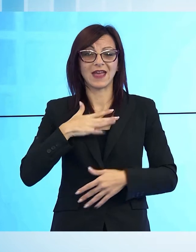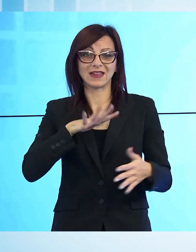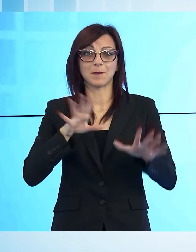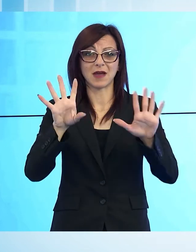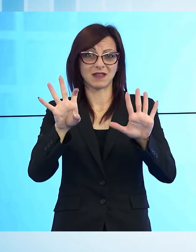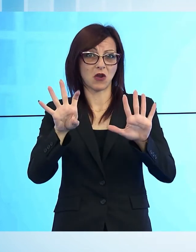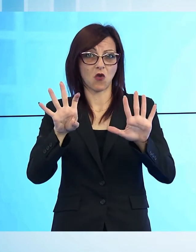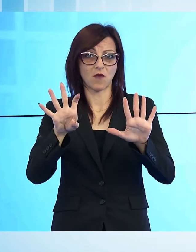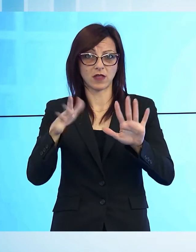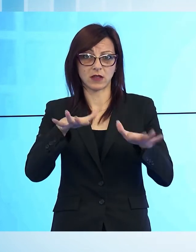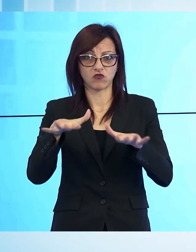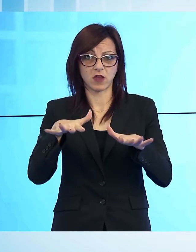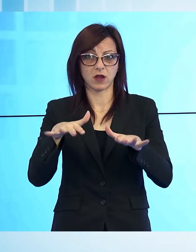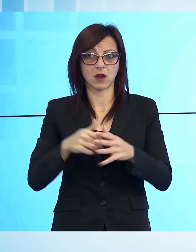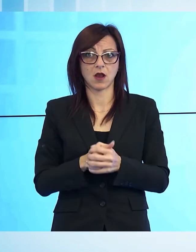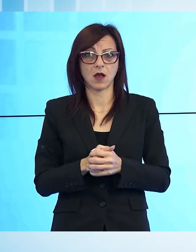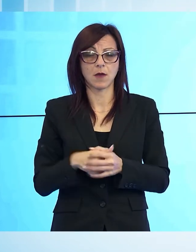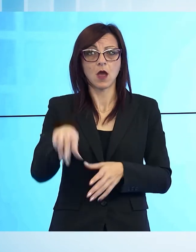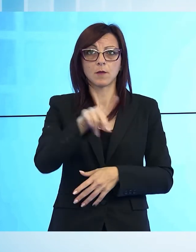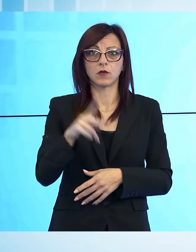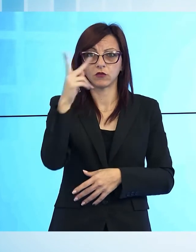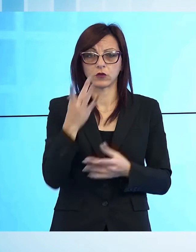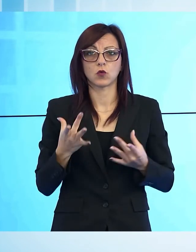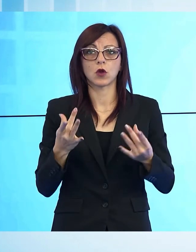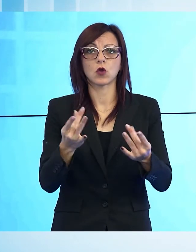provincia di Lucca i nuovi contagi sono 17.